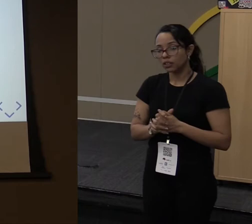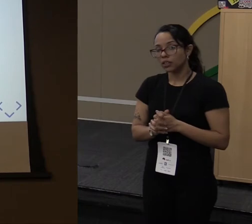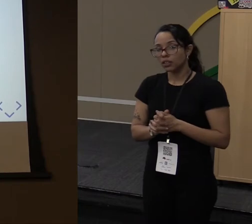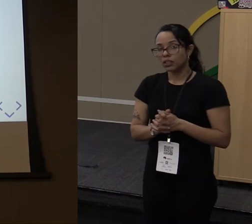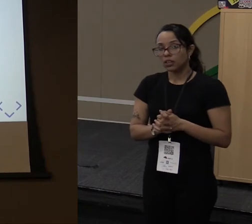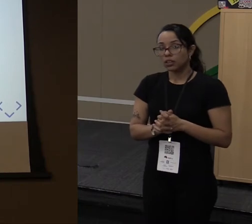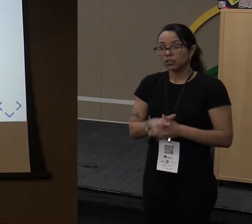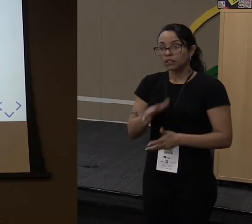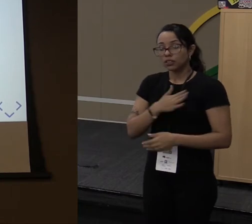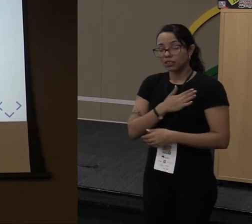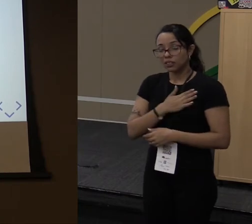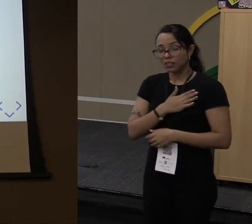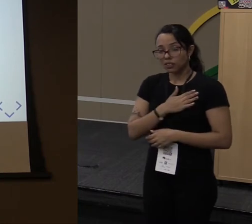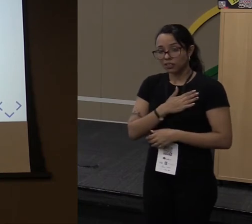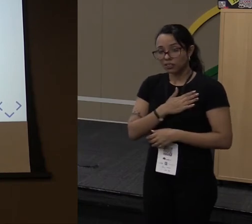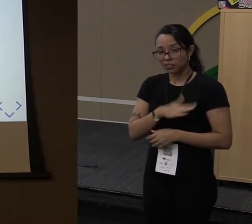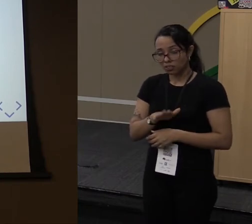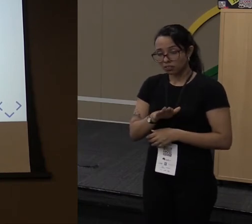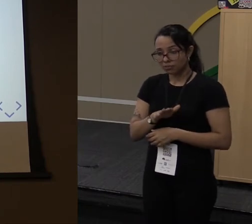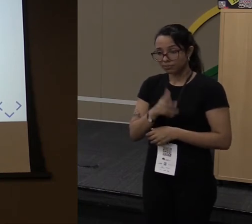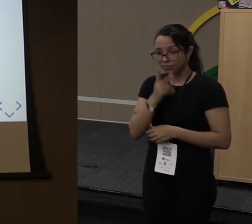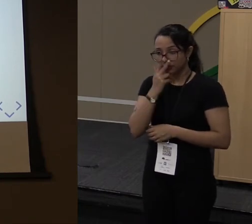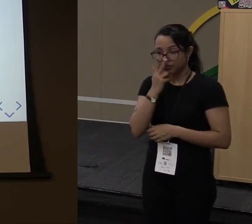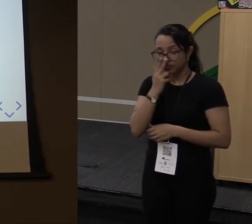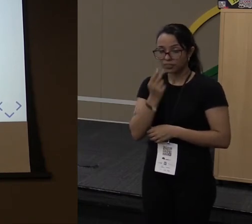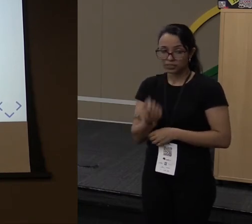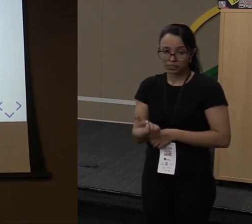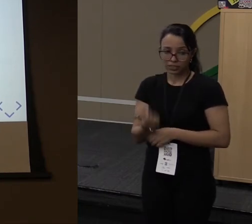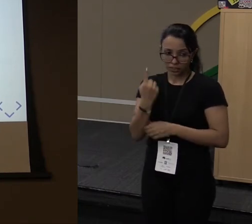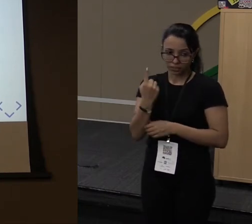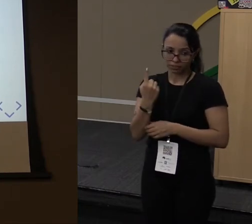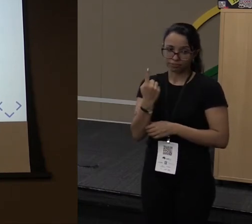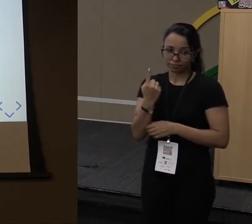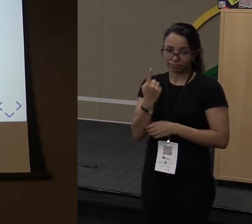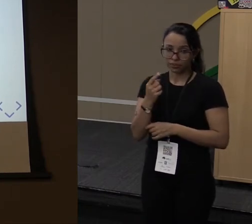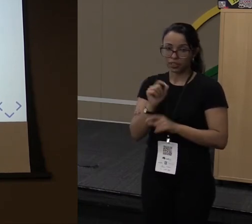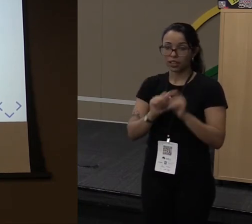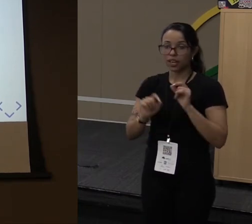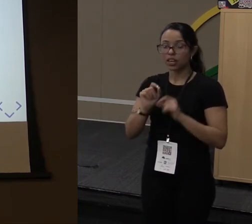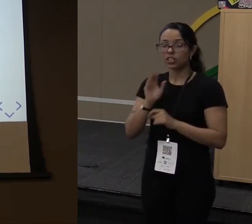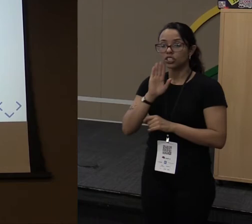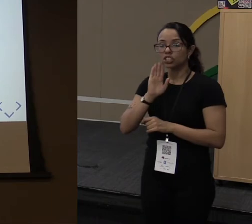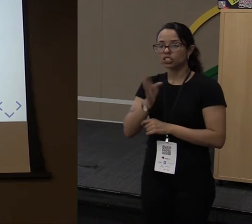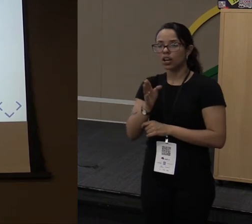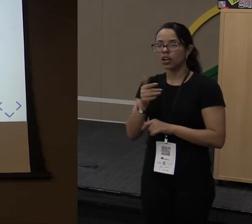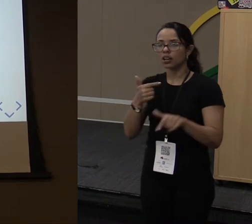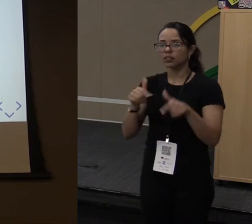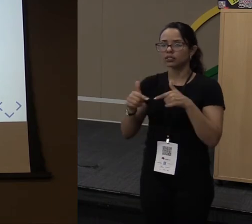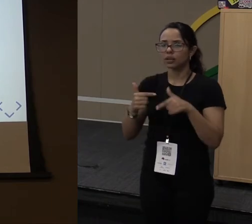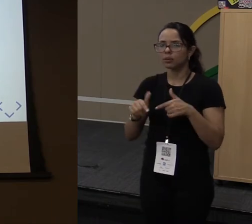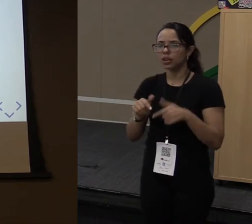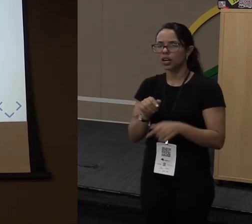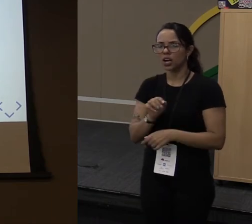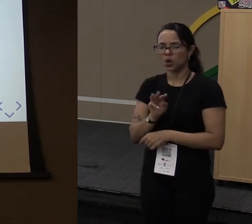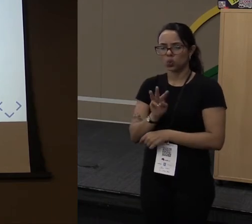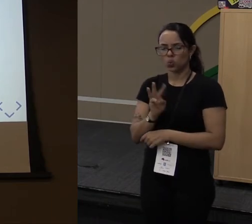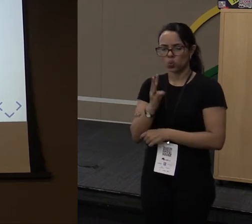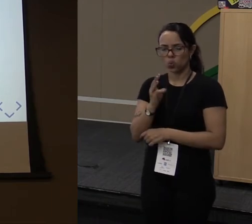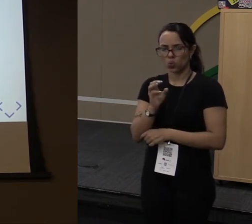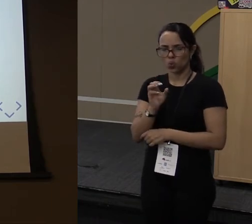Eu não gosto. Eu acho estranho. Quem aqui já trabalhou com o Ruby on Rails ou Laravel, por exemplo,